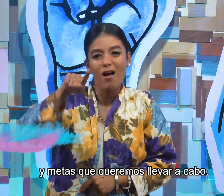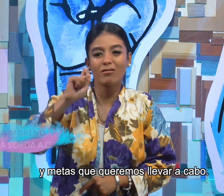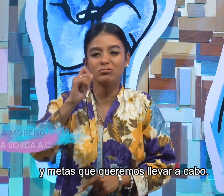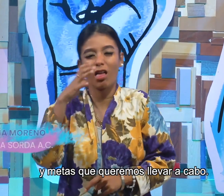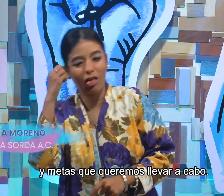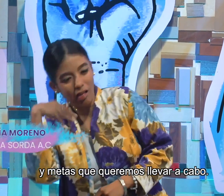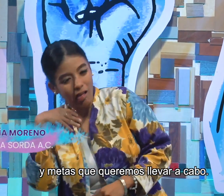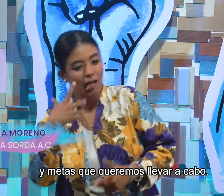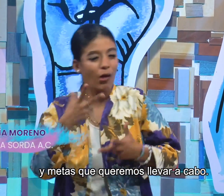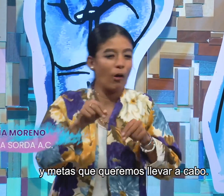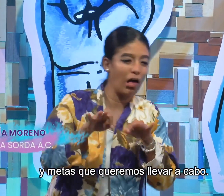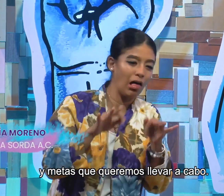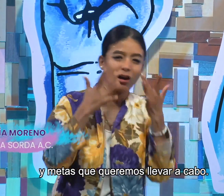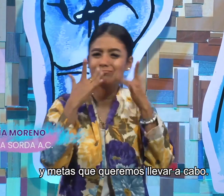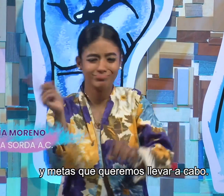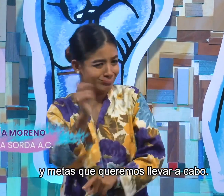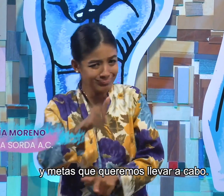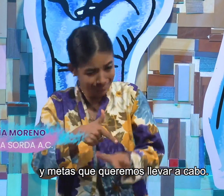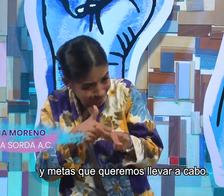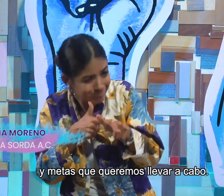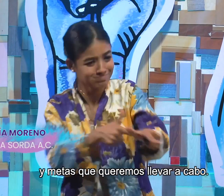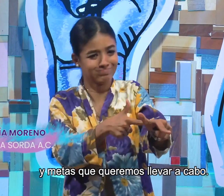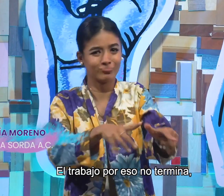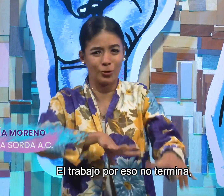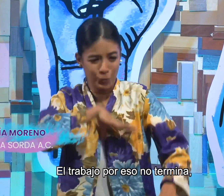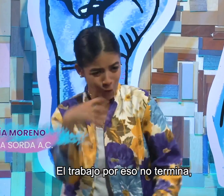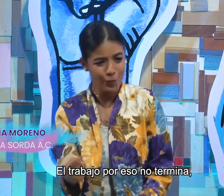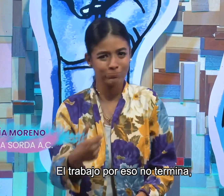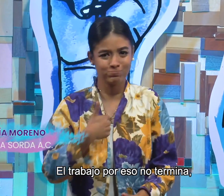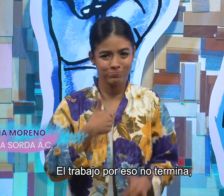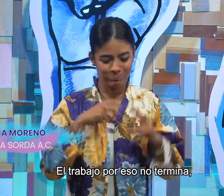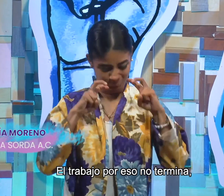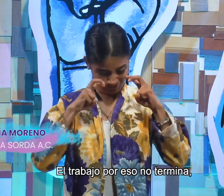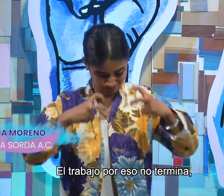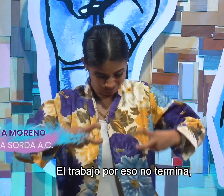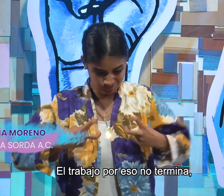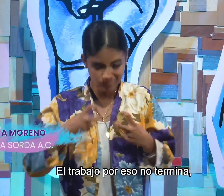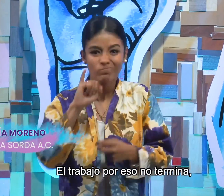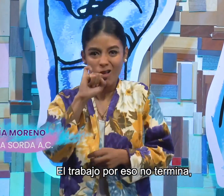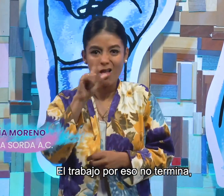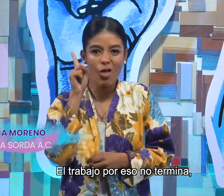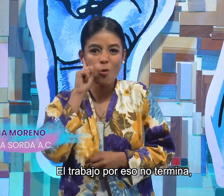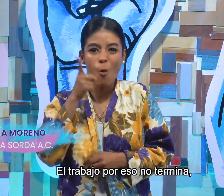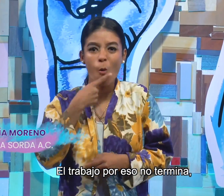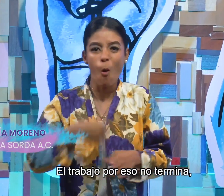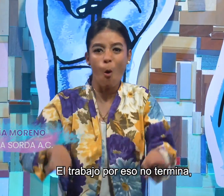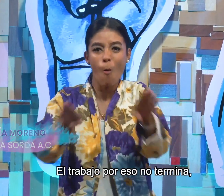y metas que queremos llevar a cabo. El trabajo por eso no termina.